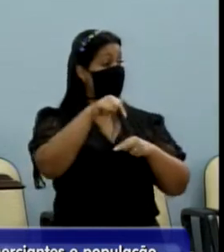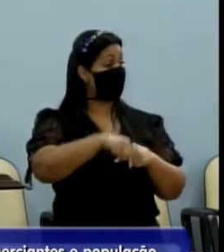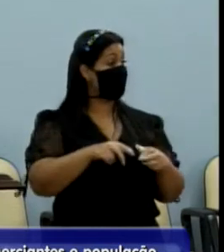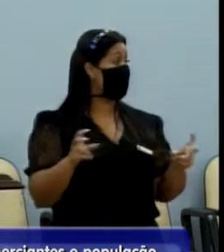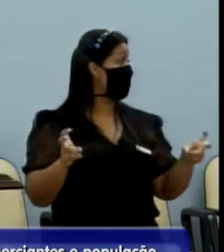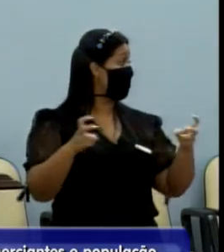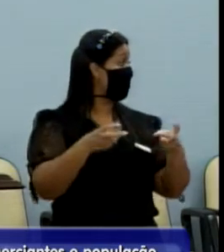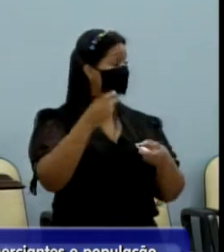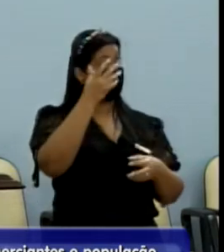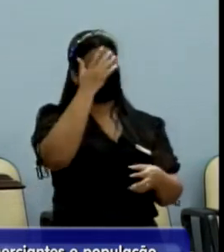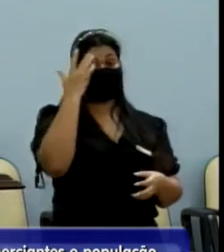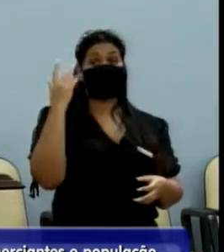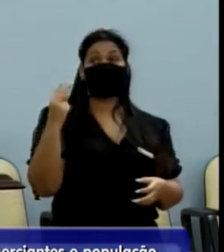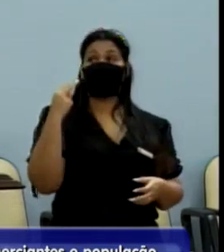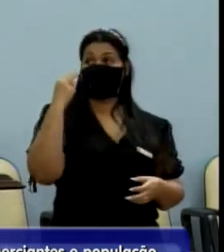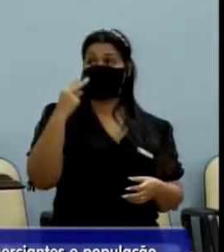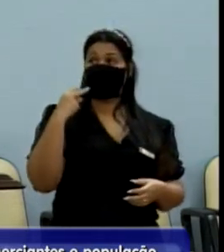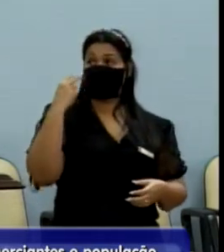graças a esses vereadores...